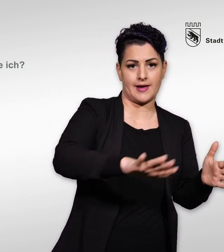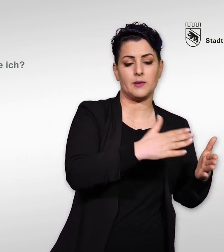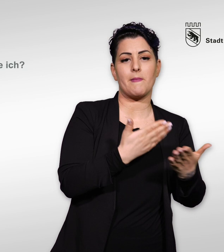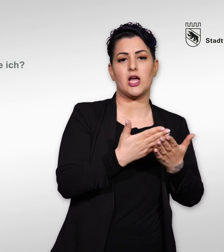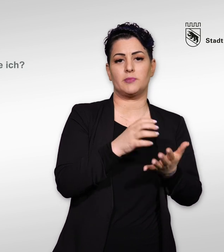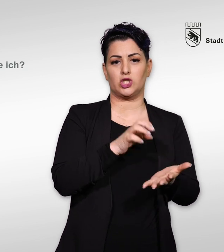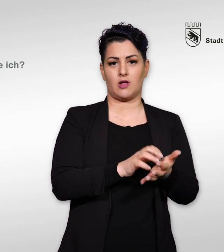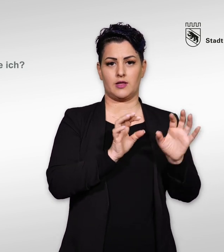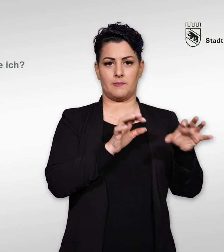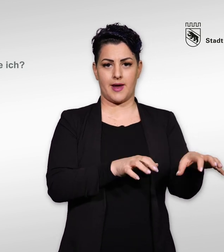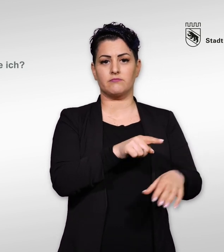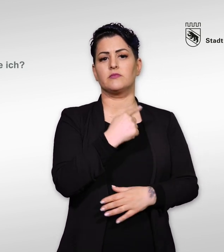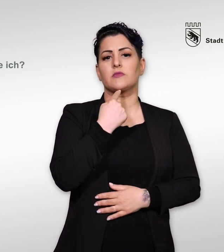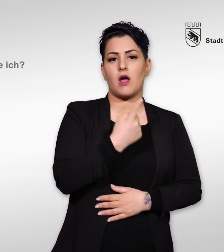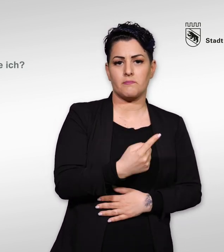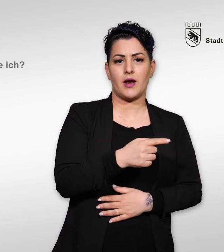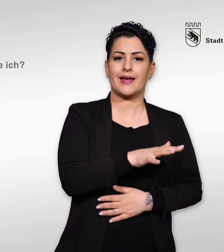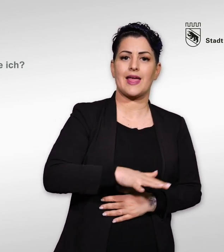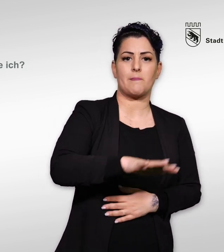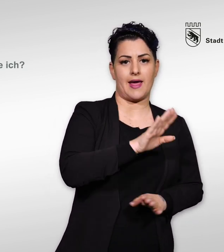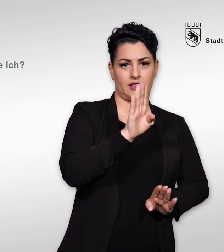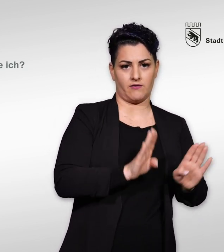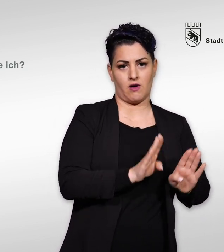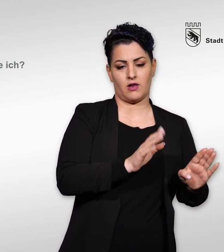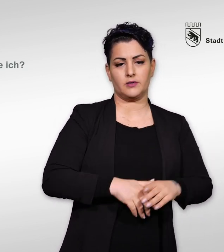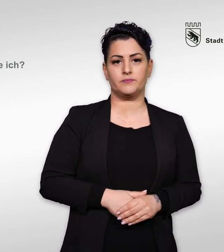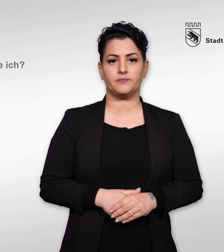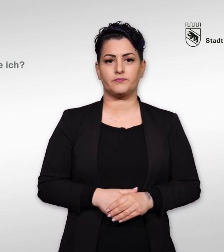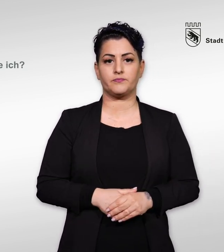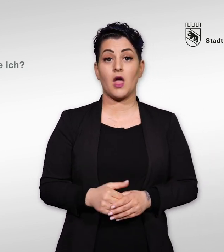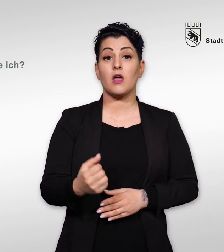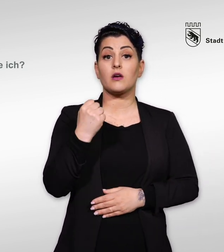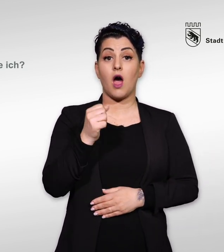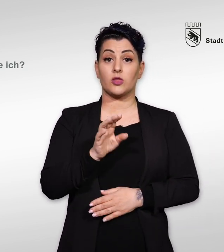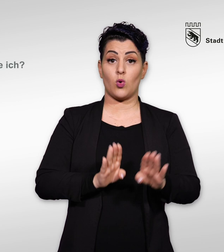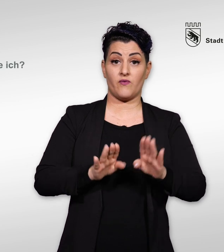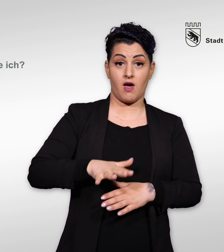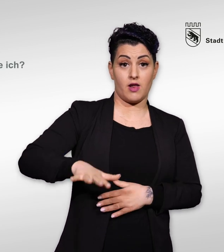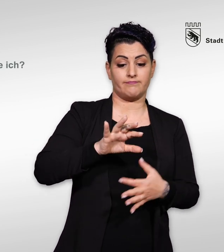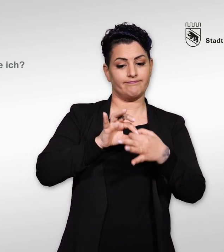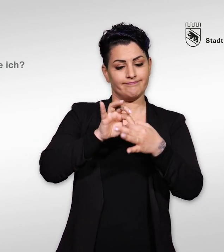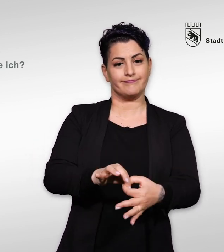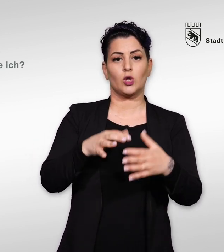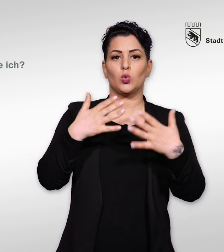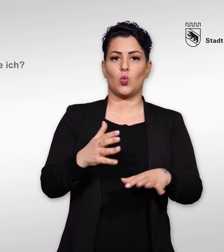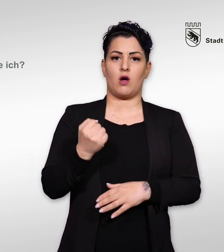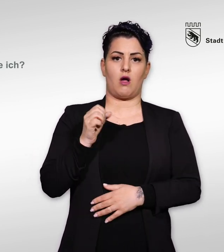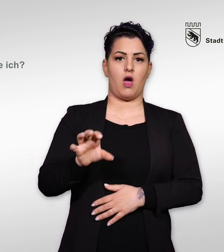also beispielsweise die Stadt Bern, betreffen. Diese heissen Gemeindewahlen. Kantonale Wahlen sind solche, die nur den Kanton